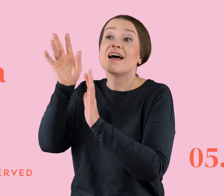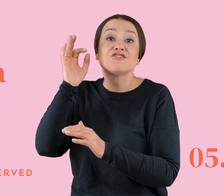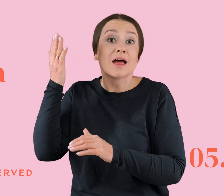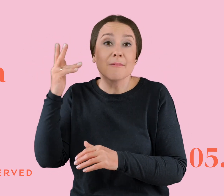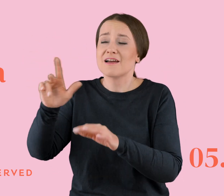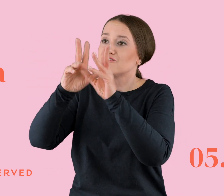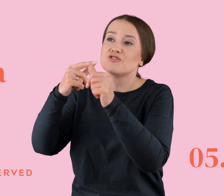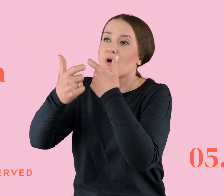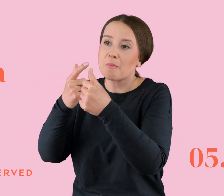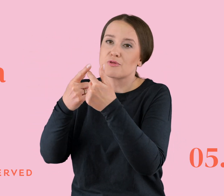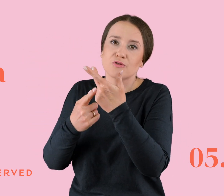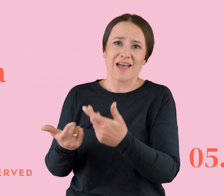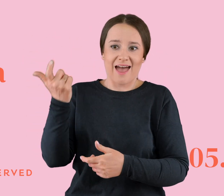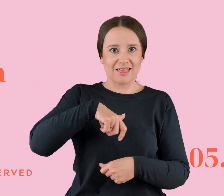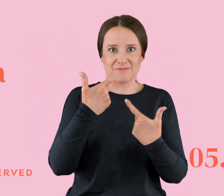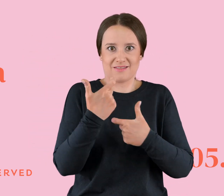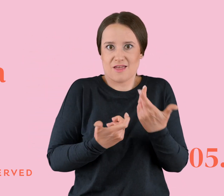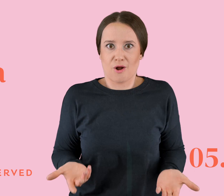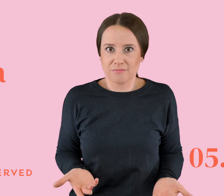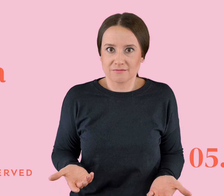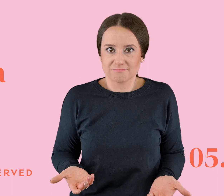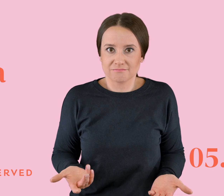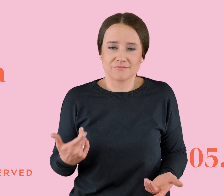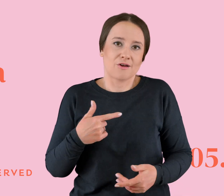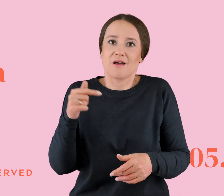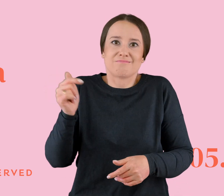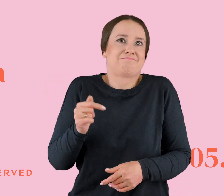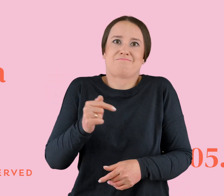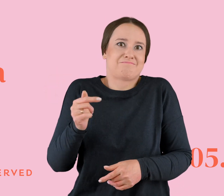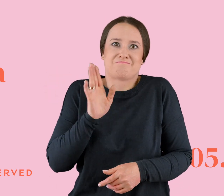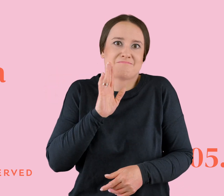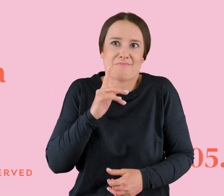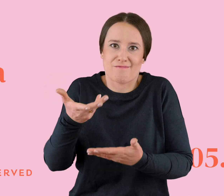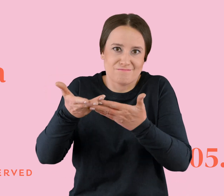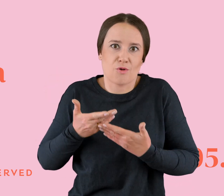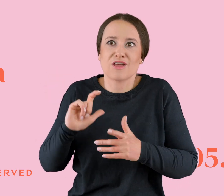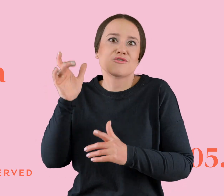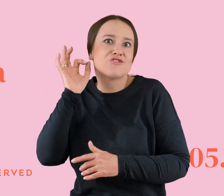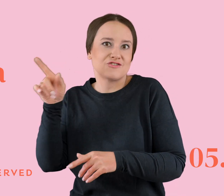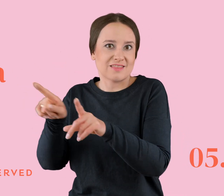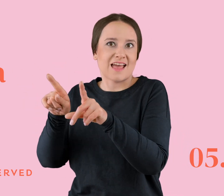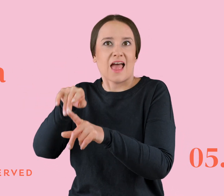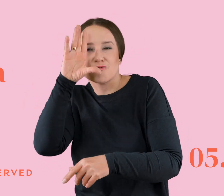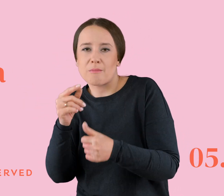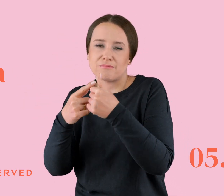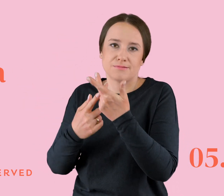mnie nic takiego nie robi. No więc ja nie zasługuję widocznie na to wszystko, na co ona zasługiwała. Ja miałam w tej relacji w ogóle bardzo mało praw.